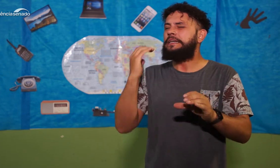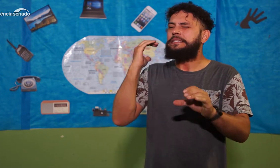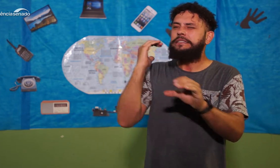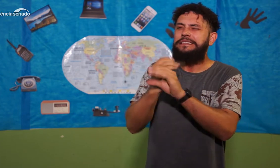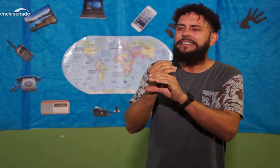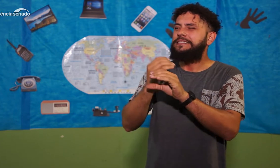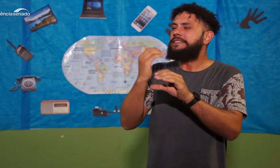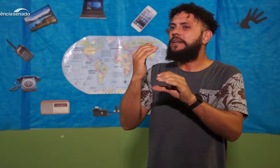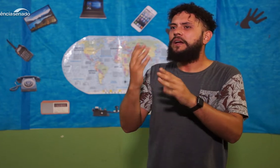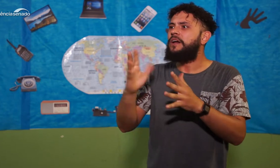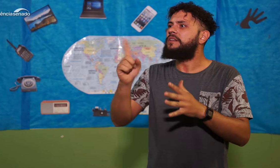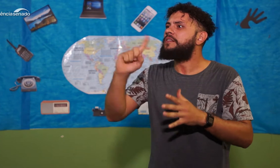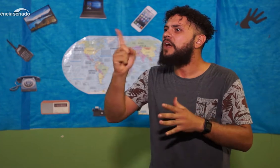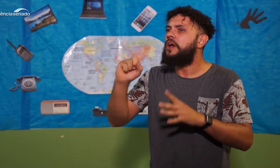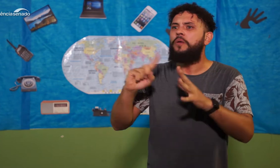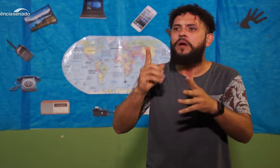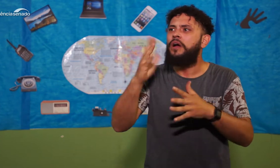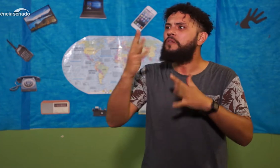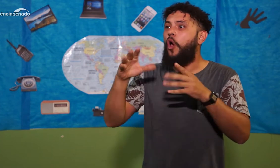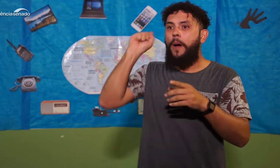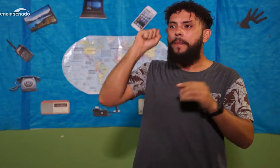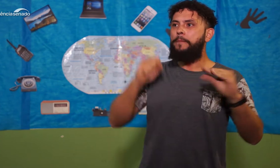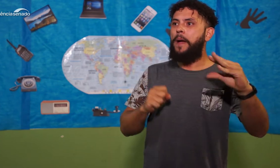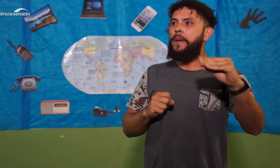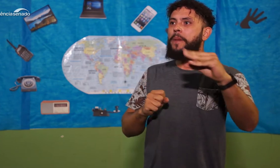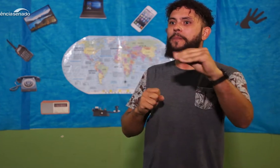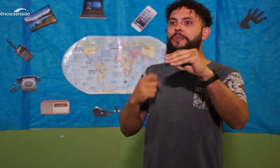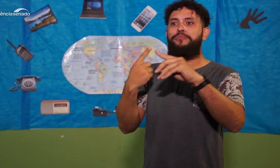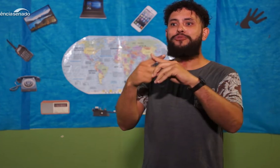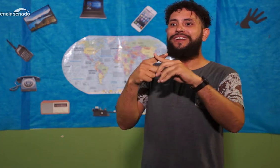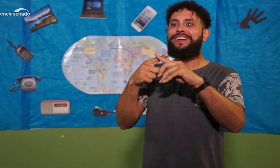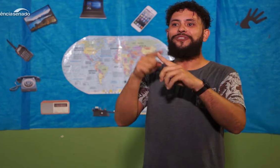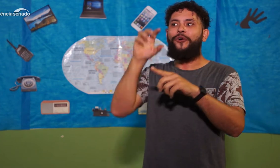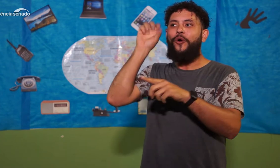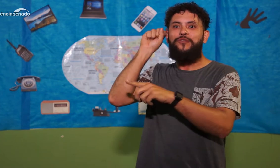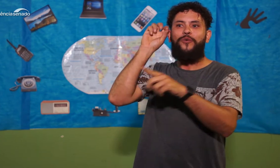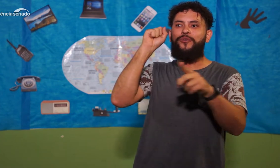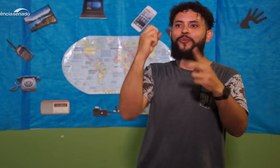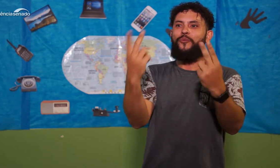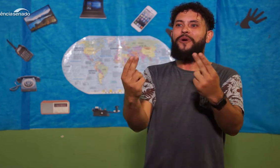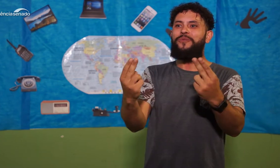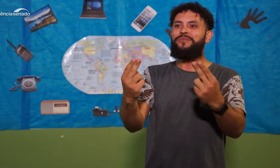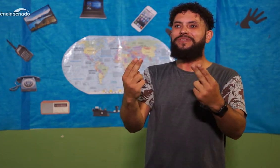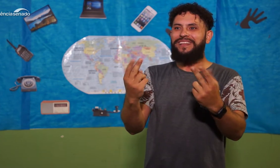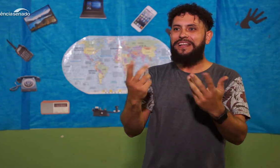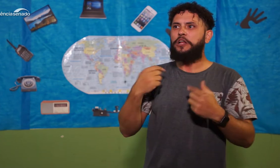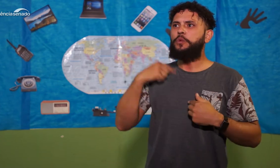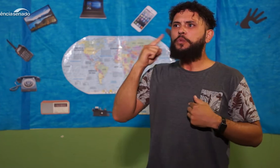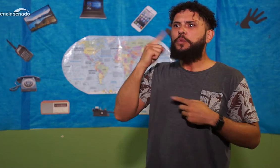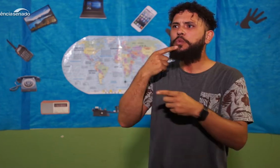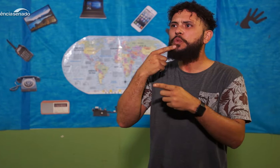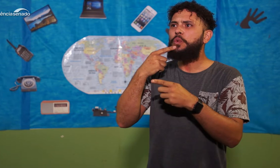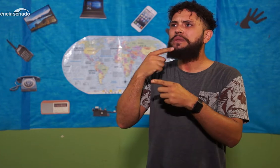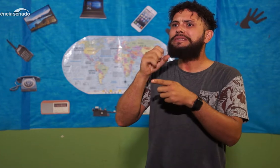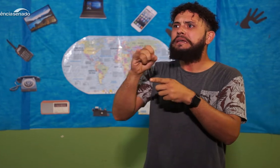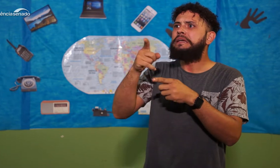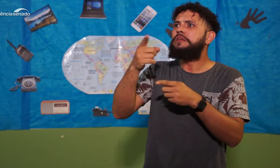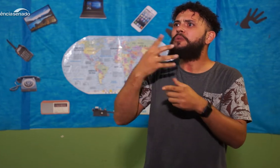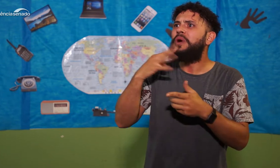uma situação policial. houve uma batida de carro e as pessoas começaram a brigar, dois ouvintes brigando, falando,